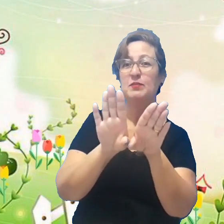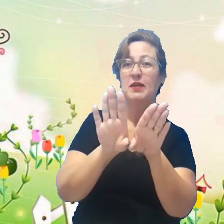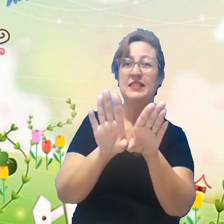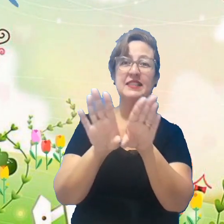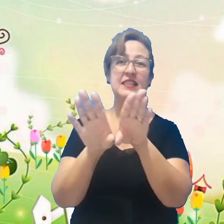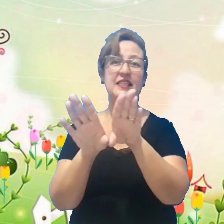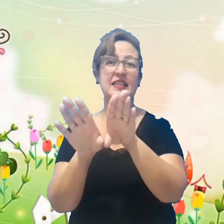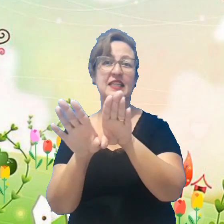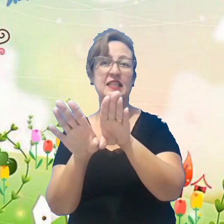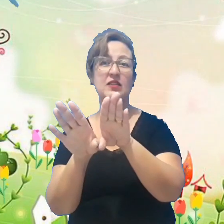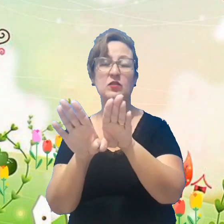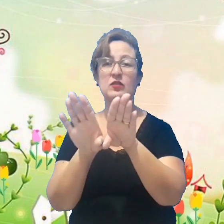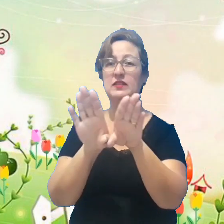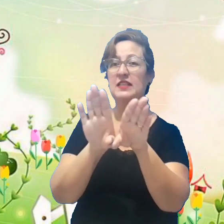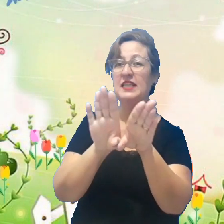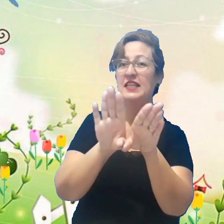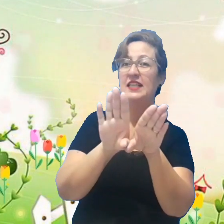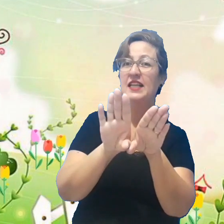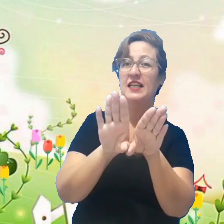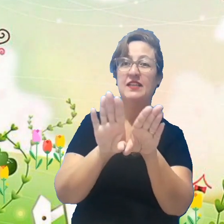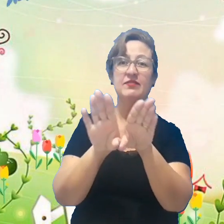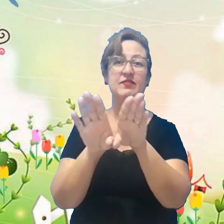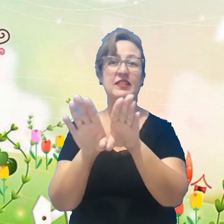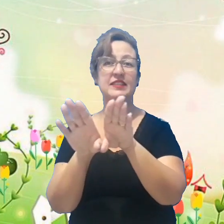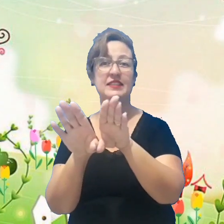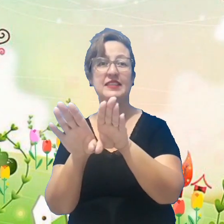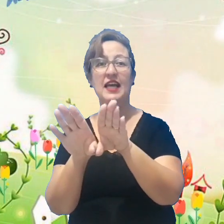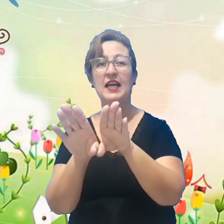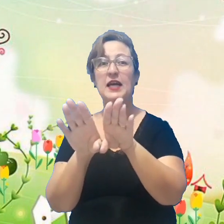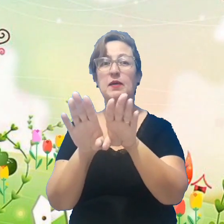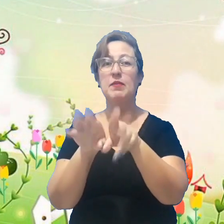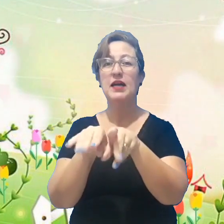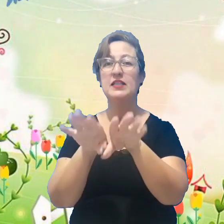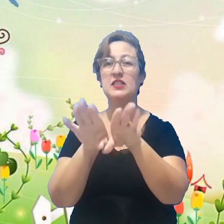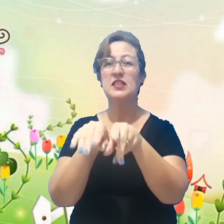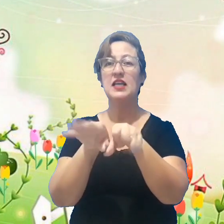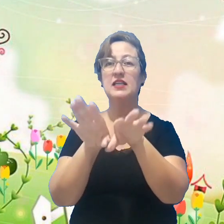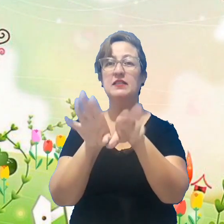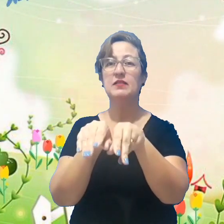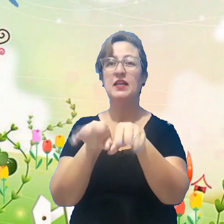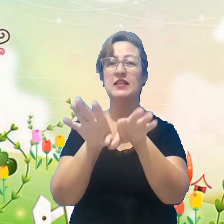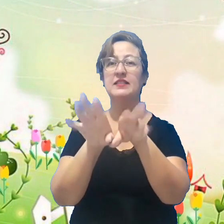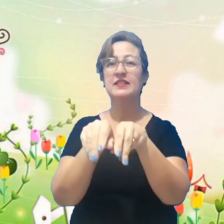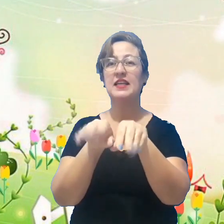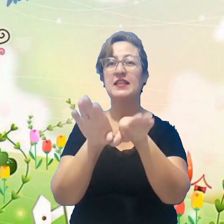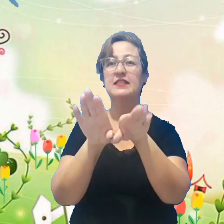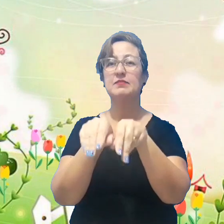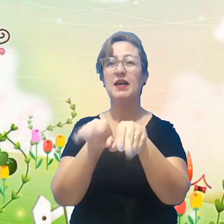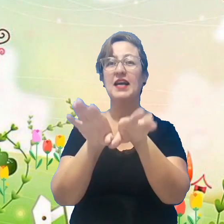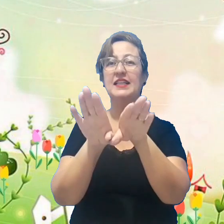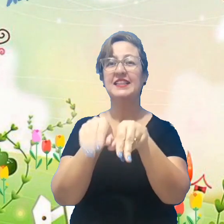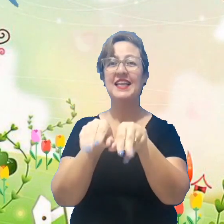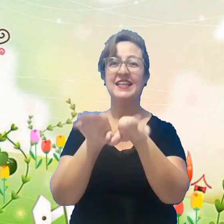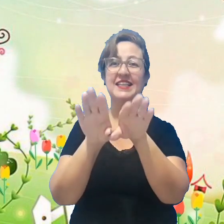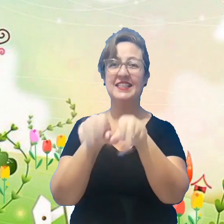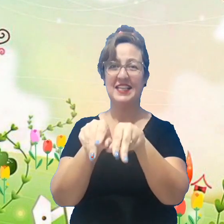passarinhos se levantam Bate as asas, bate as